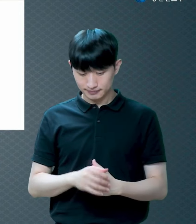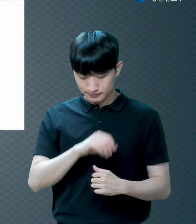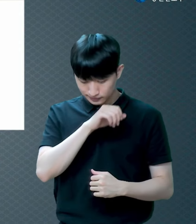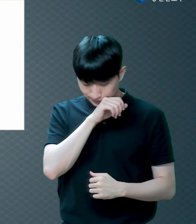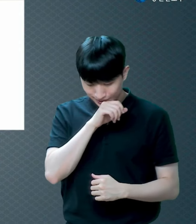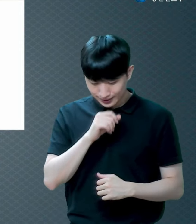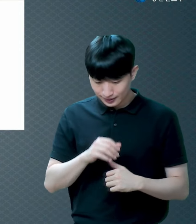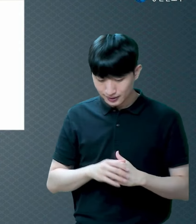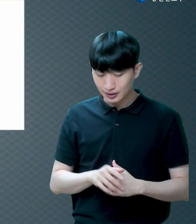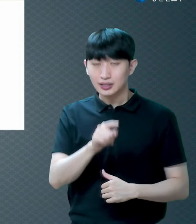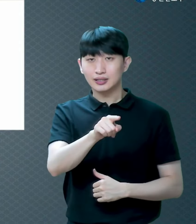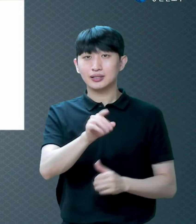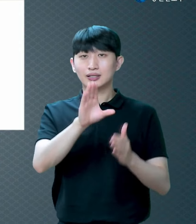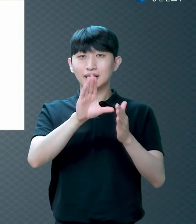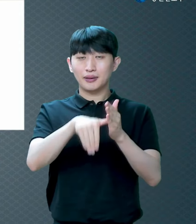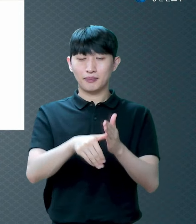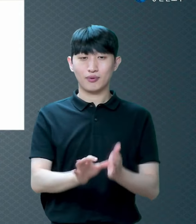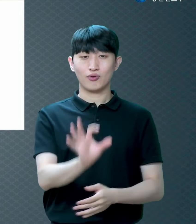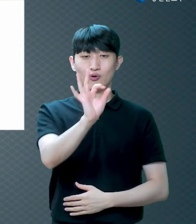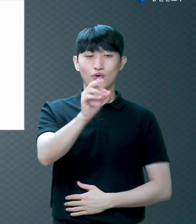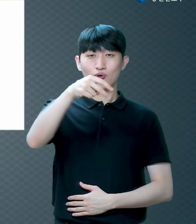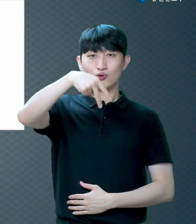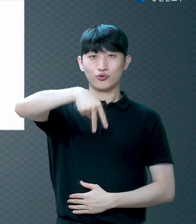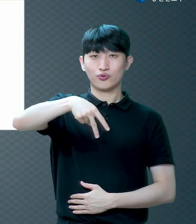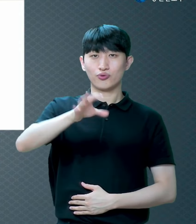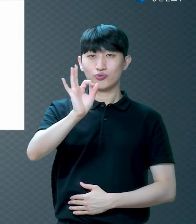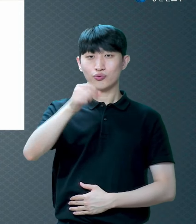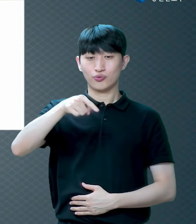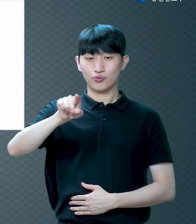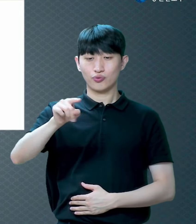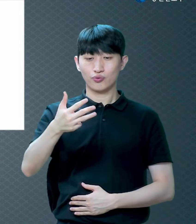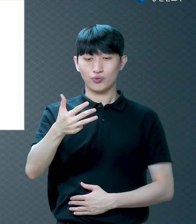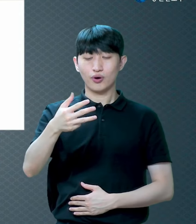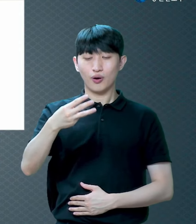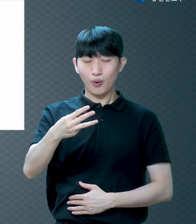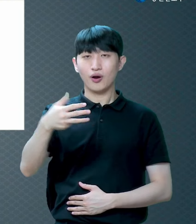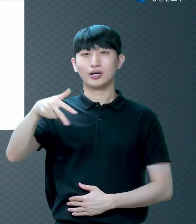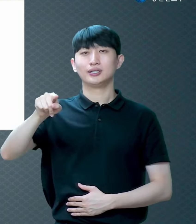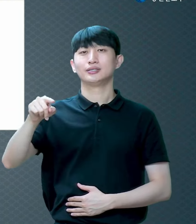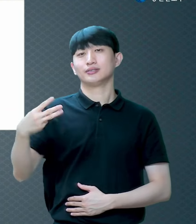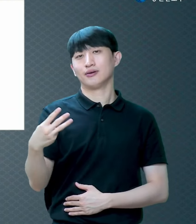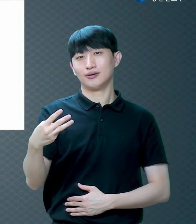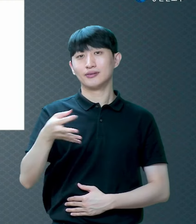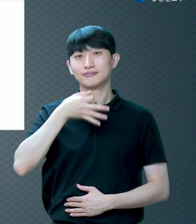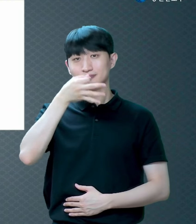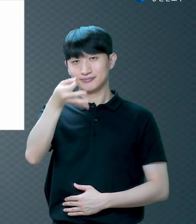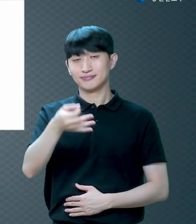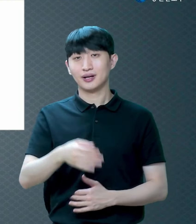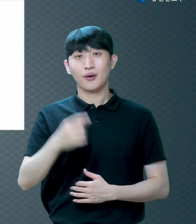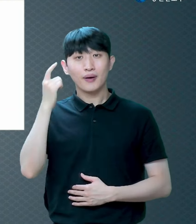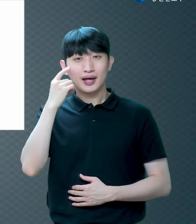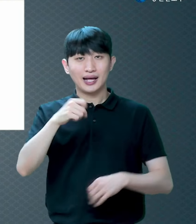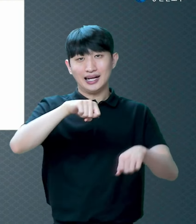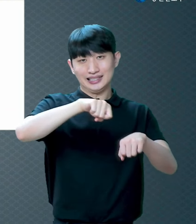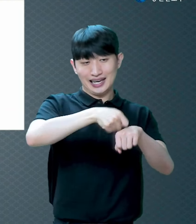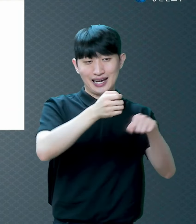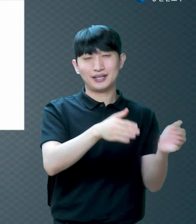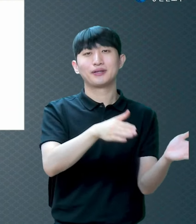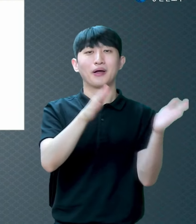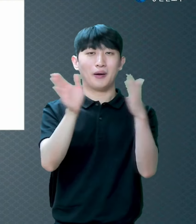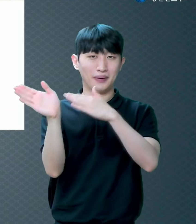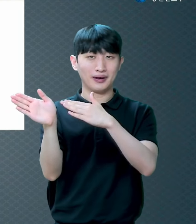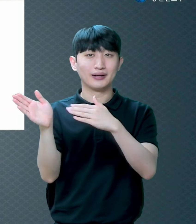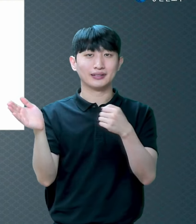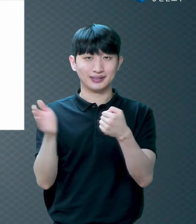넘을 월, 절기, 재앙이 넘어가는 절기다 그런 뜻이에요 그런데